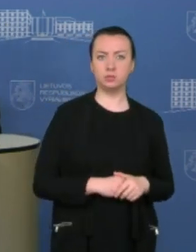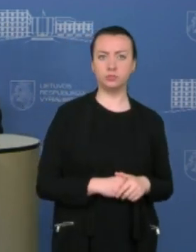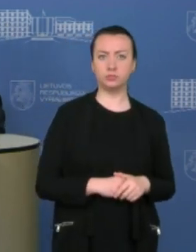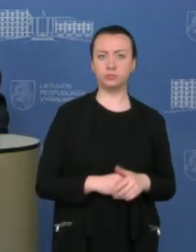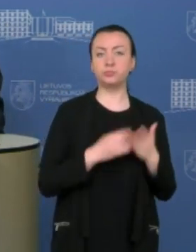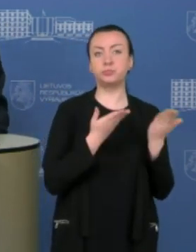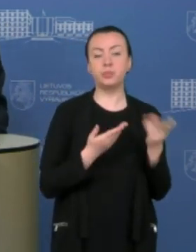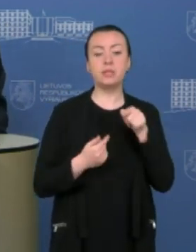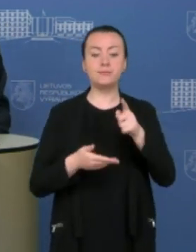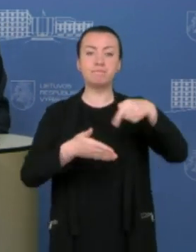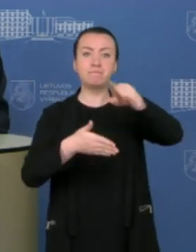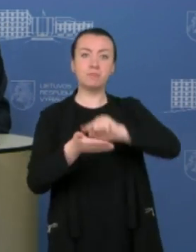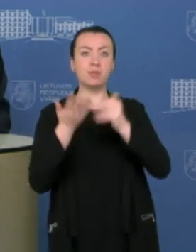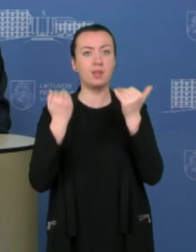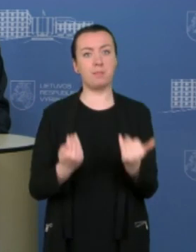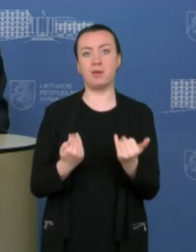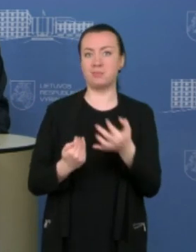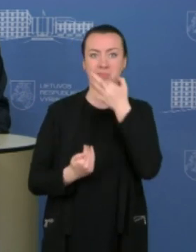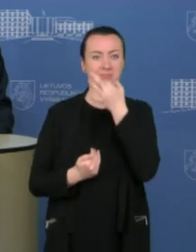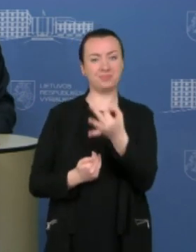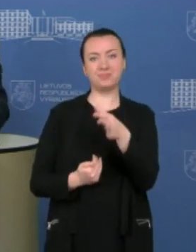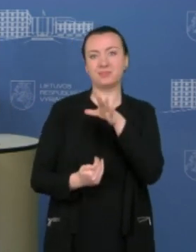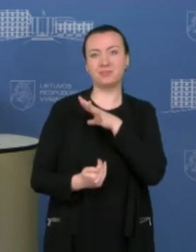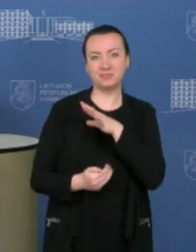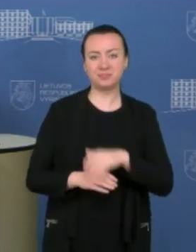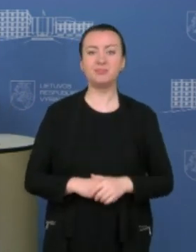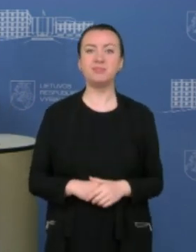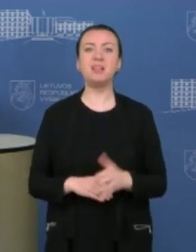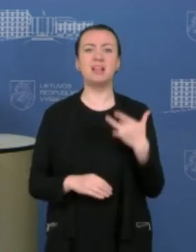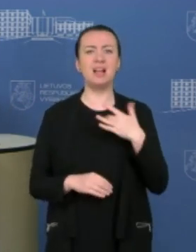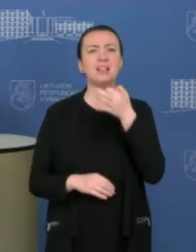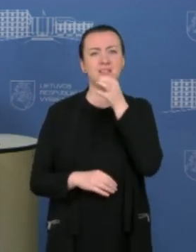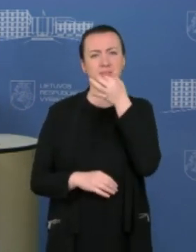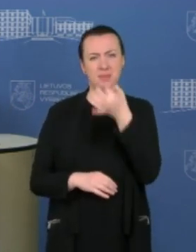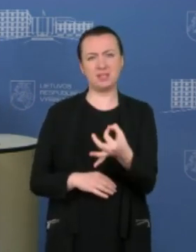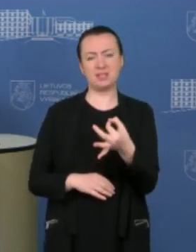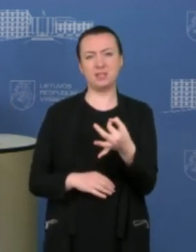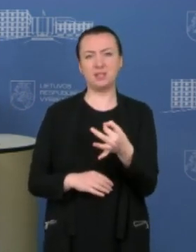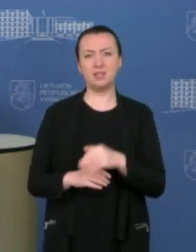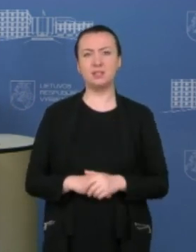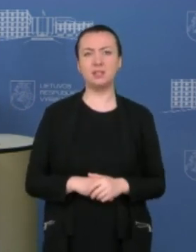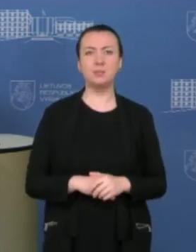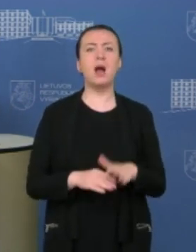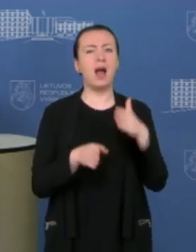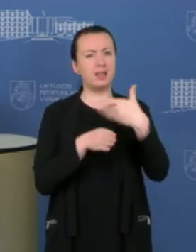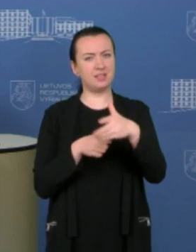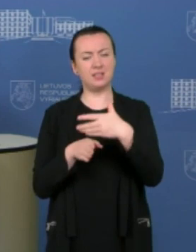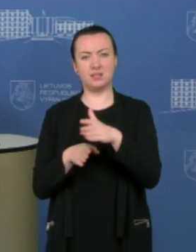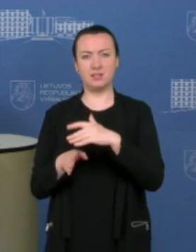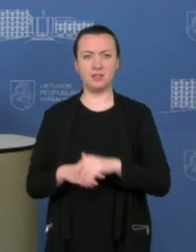Į šitą klausimą dabar negaliu atsakyti tiesiog, tai gal mes Jums atsakysime jį atskirai, nes